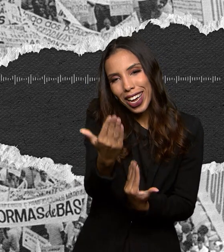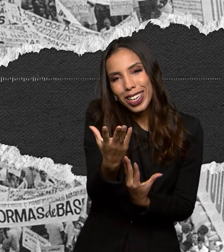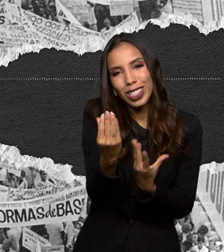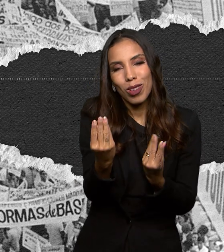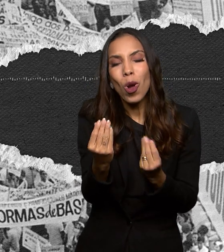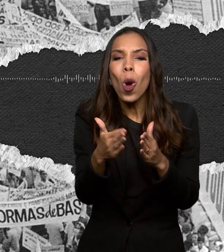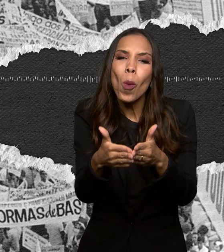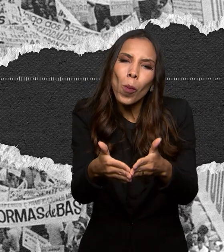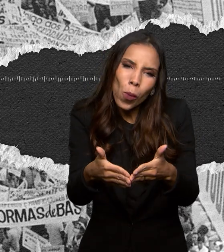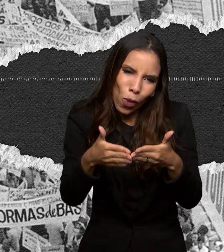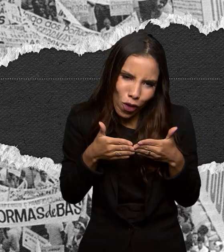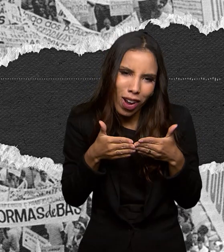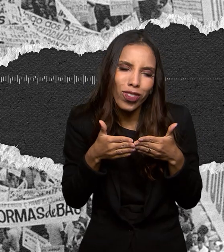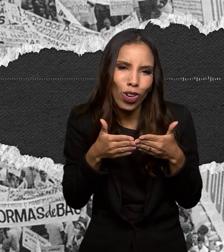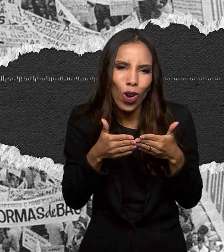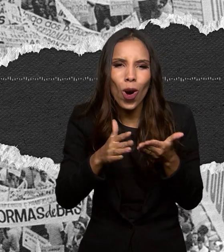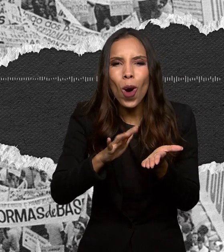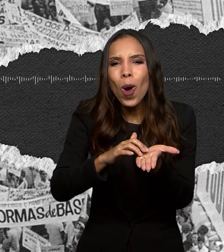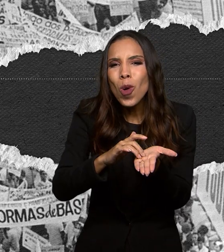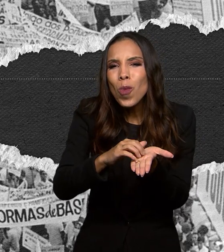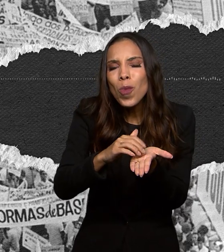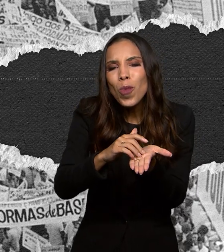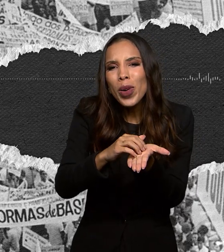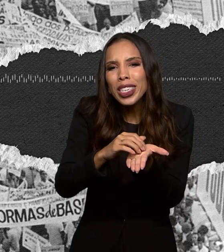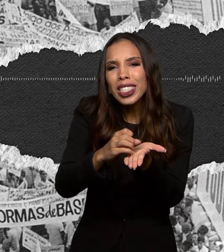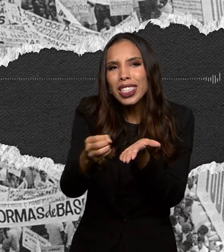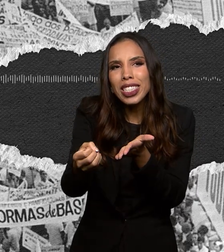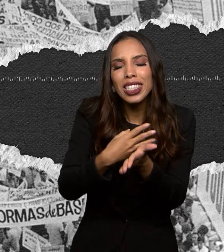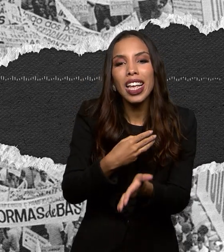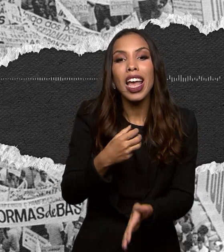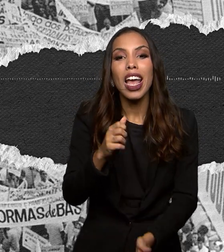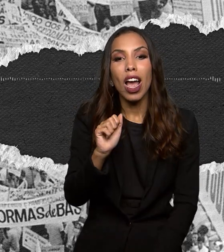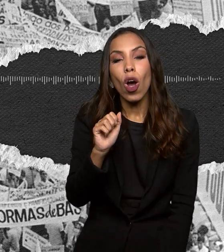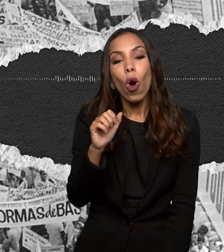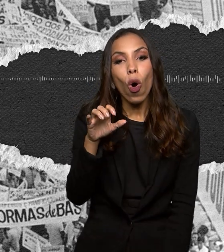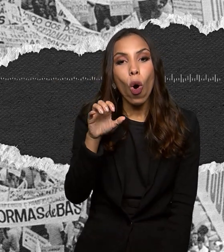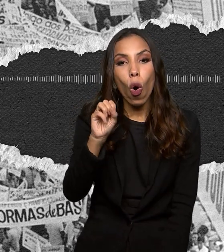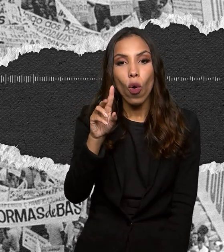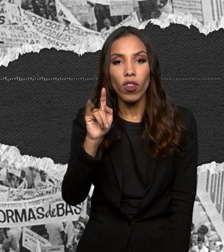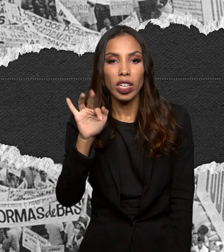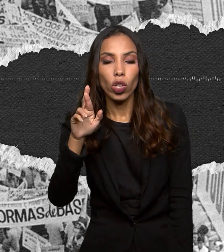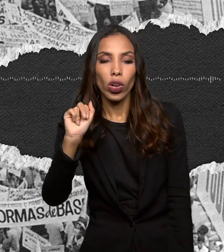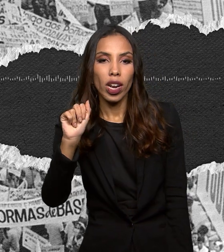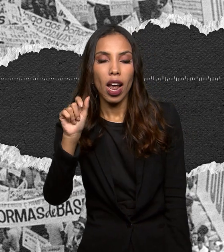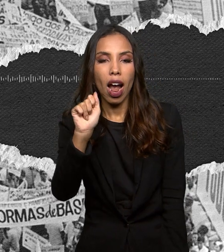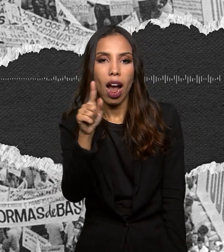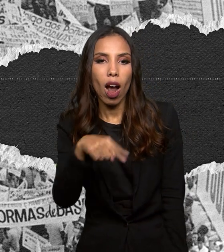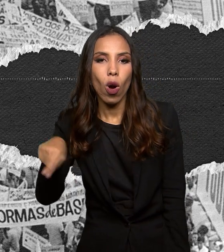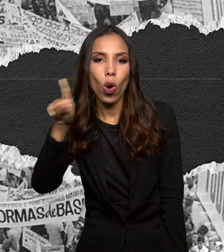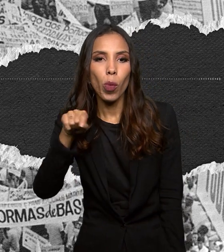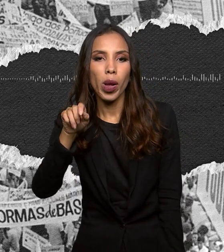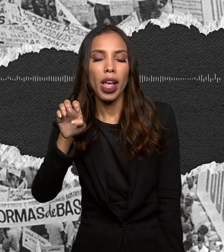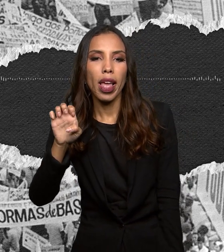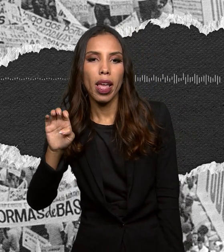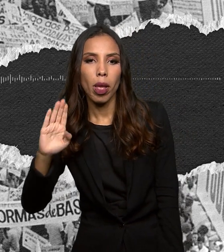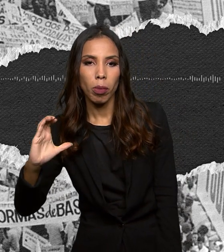por favor deixe uma mensagem em ouvidoria arrobaebc.com.br ou no site ebc